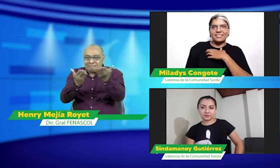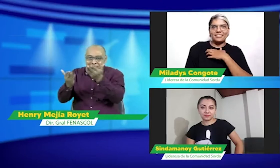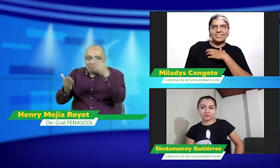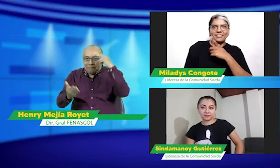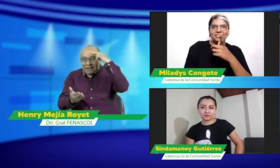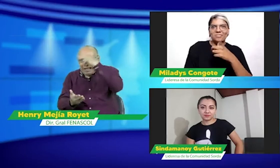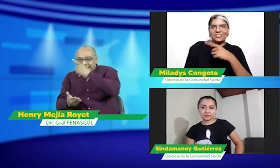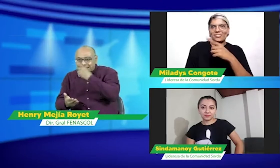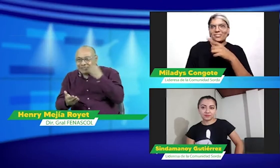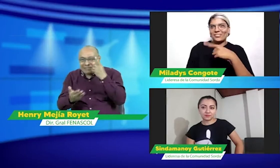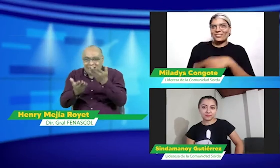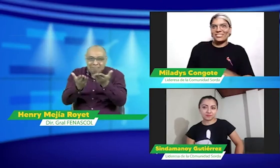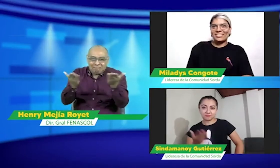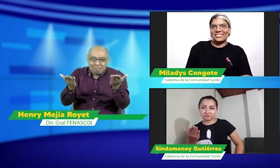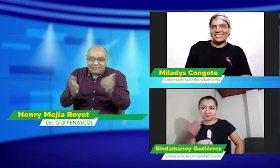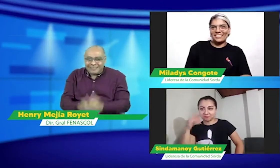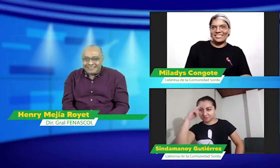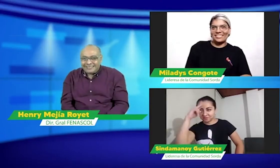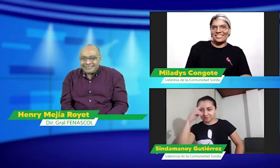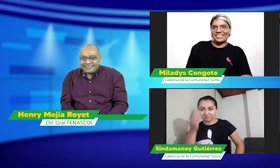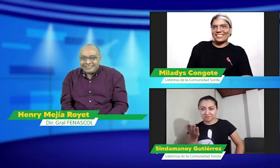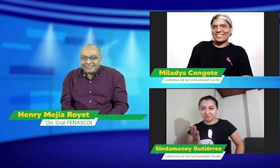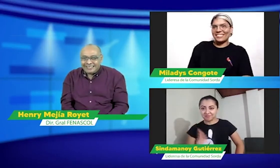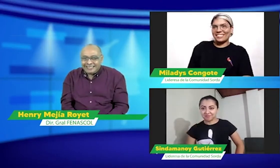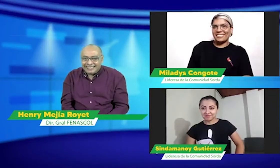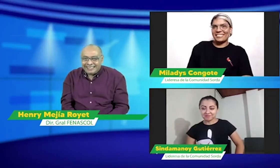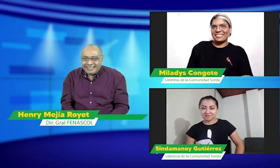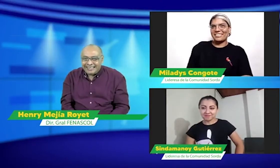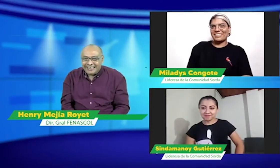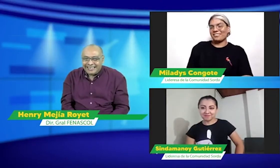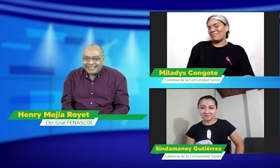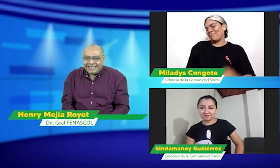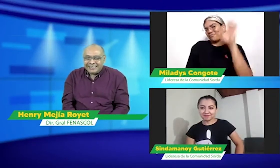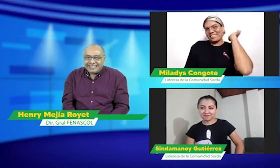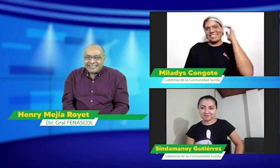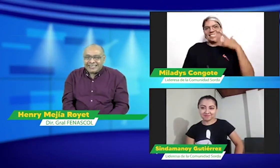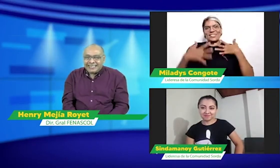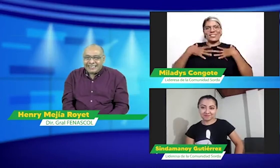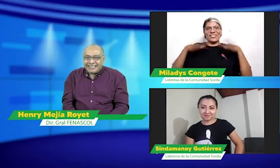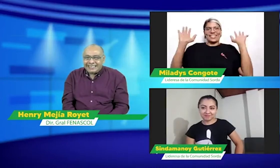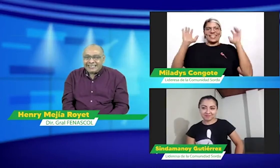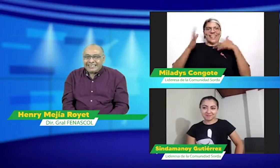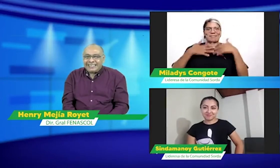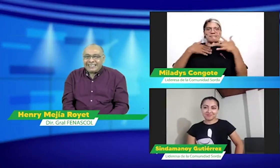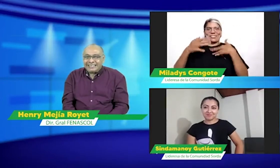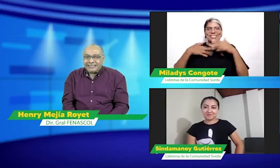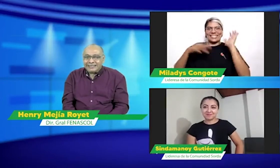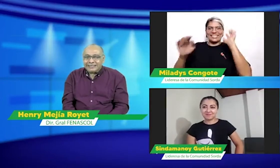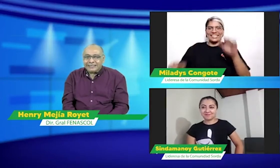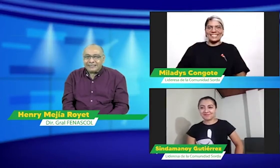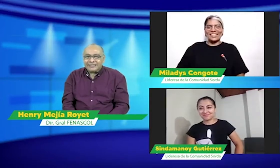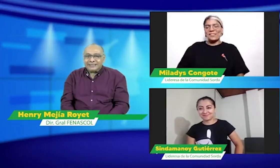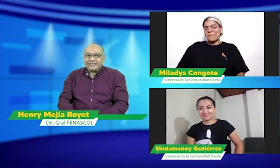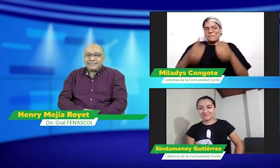empezar de las dos. Miladis? ¿Quién de las dos? ¿Miladis? Bueno, cualquiera, no importa.